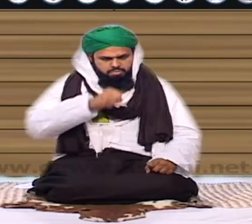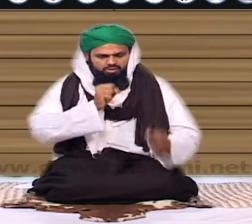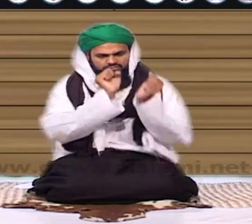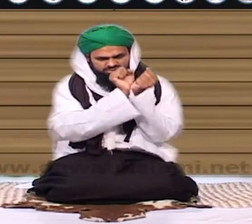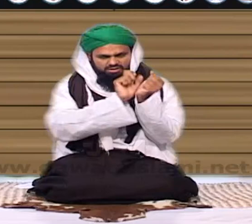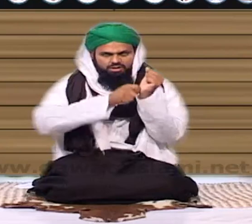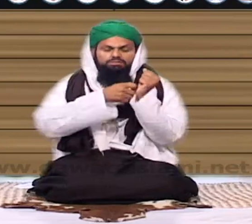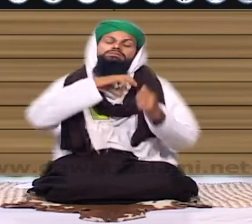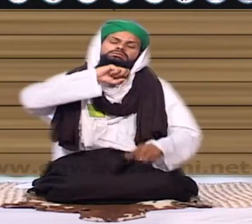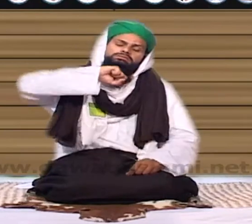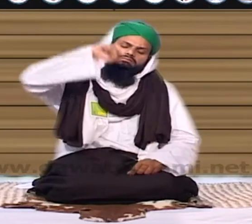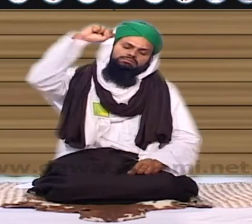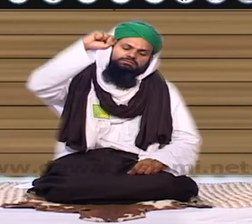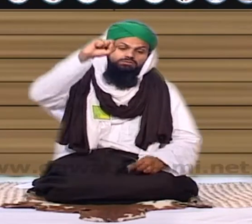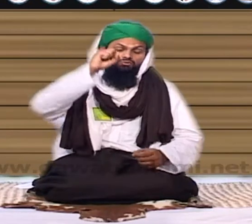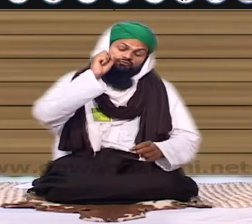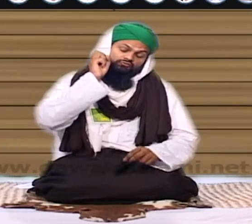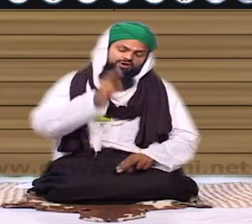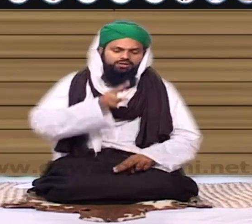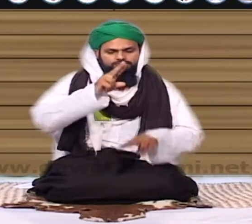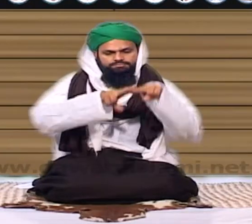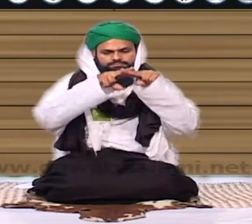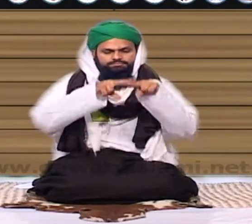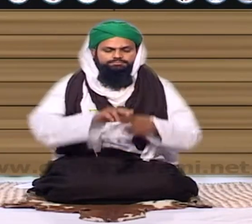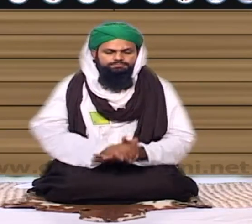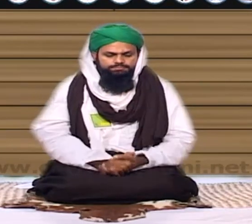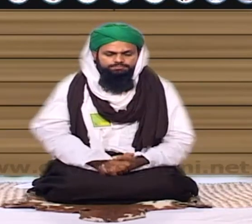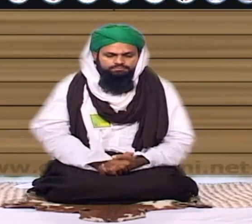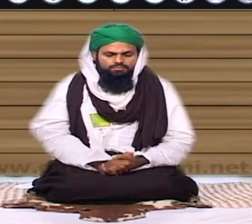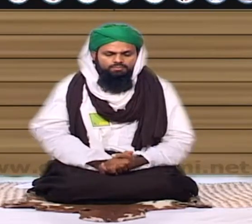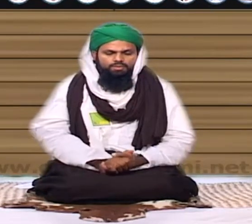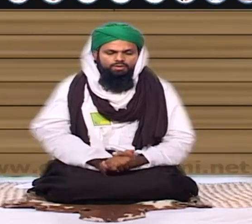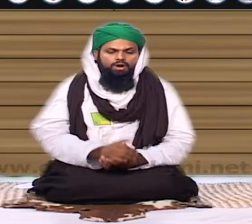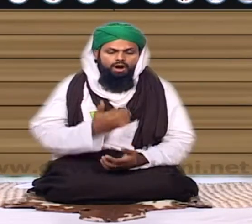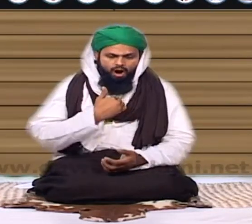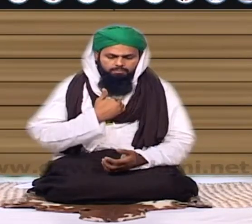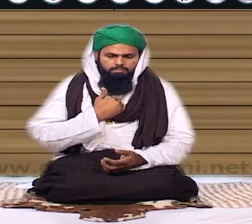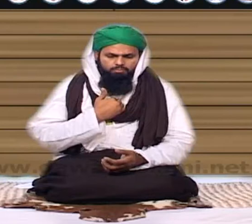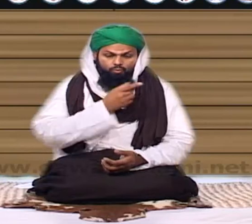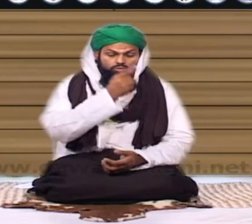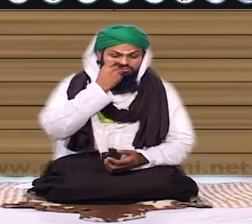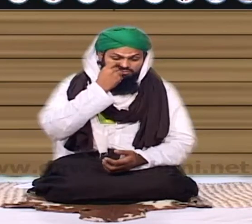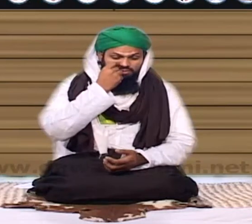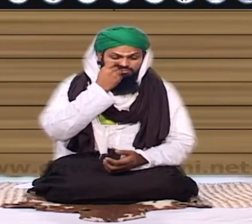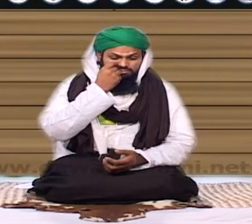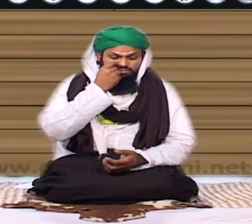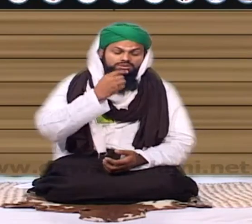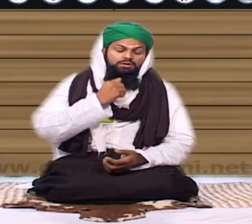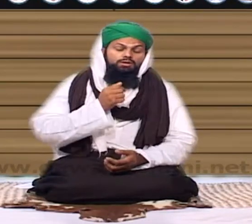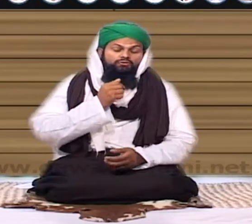دھاؤ اور اس کو مطلب صدا موت دی جائے گی تو چاہاں وہ شخص جس کی گرفتاری کا وارنٹ نکل چکا